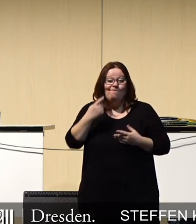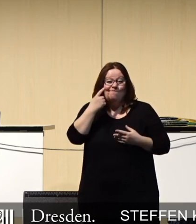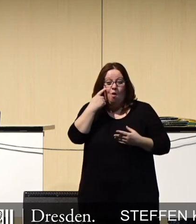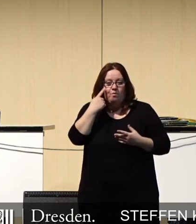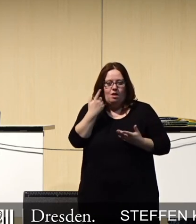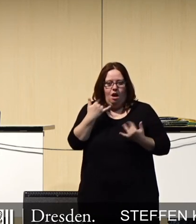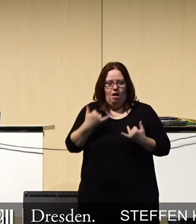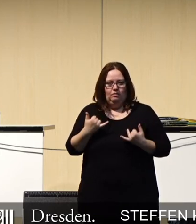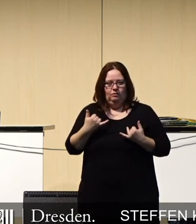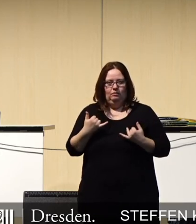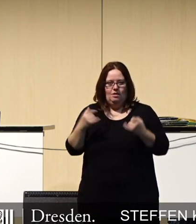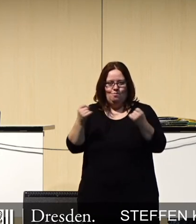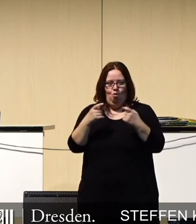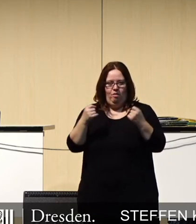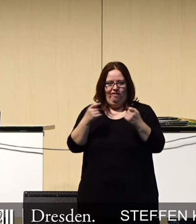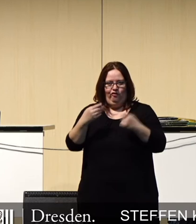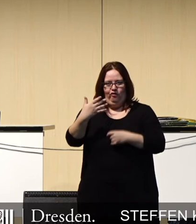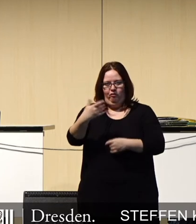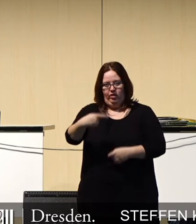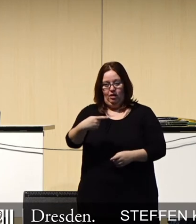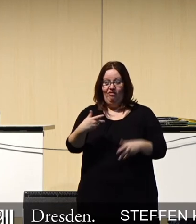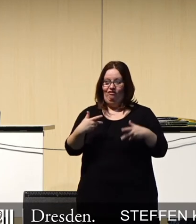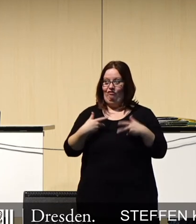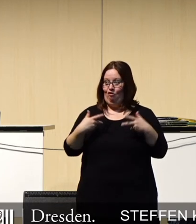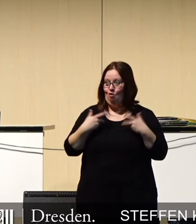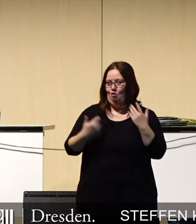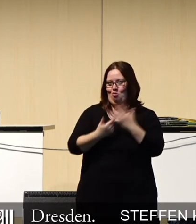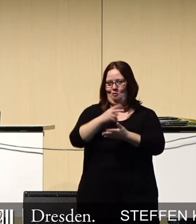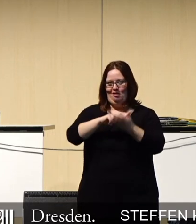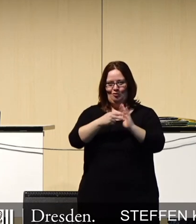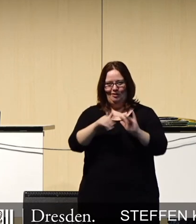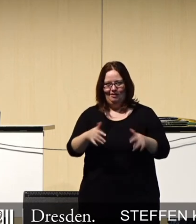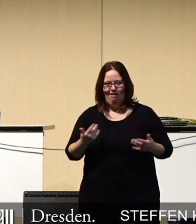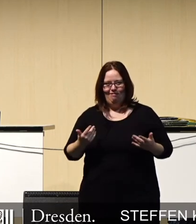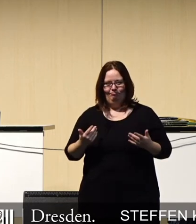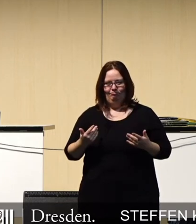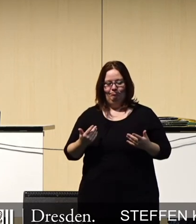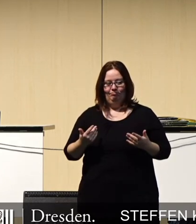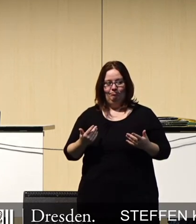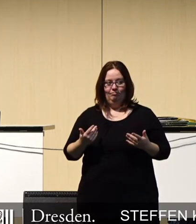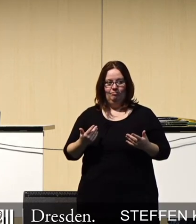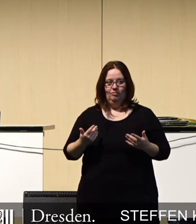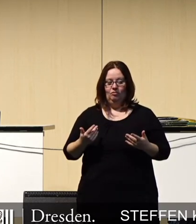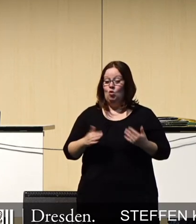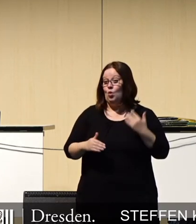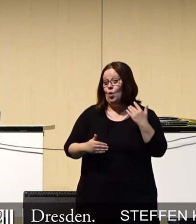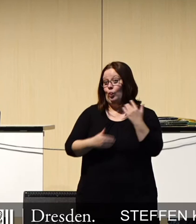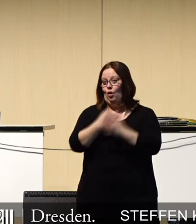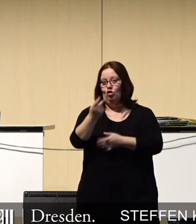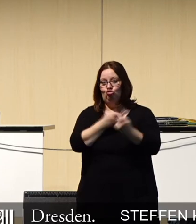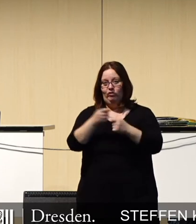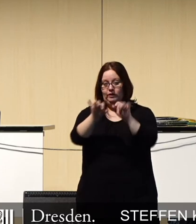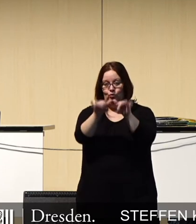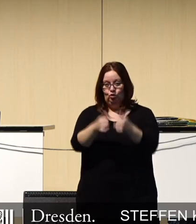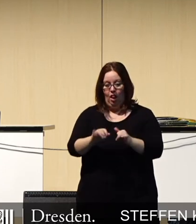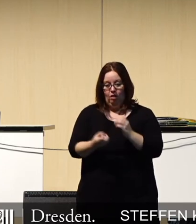zum Mobilfunkstandort 5G eine große Freude auf neue Technologie, möglicherweise neue Geschäftsmodelle,